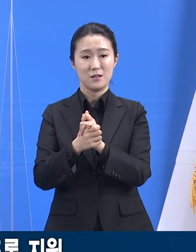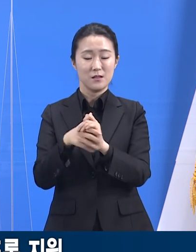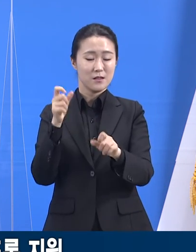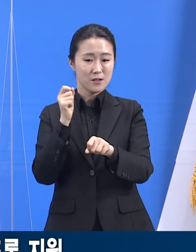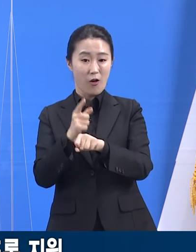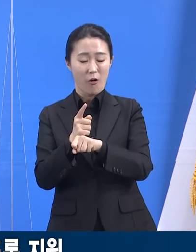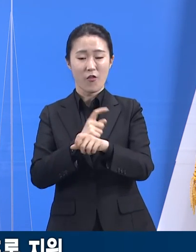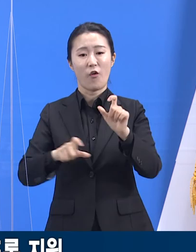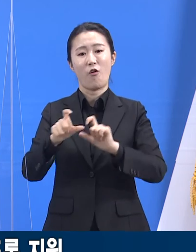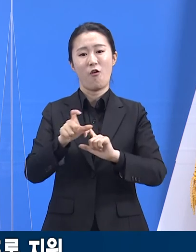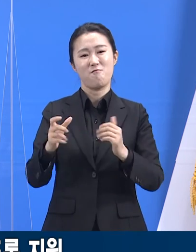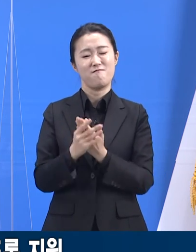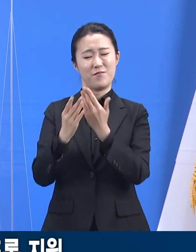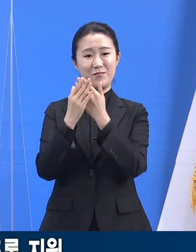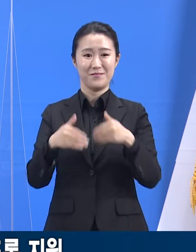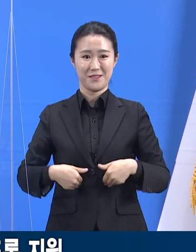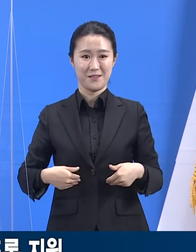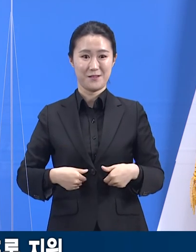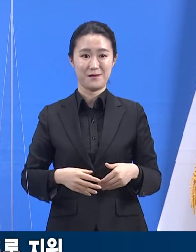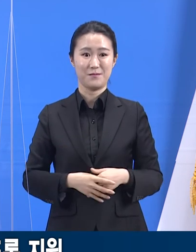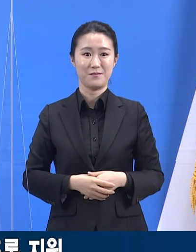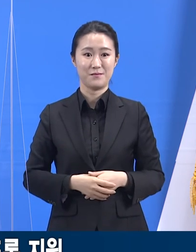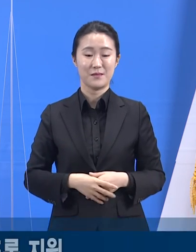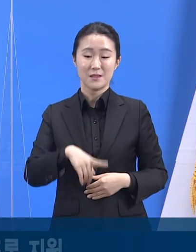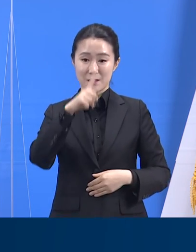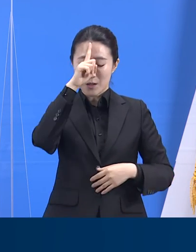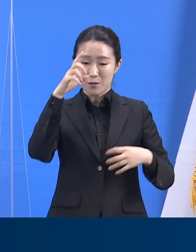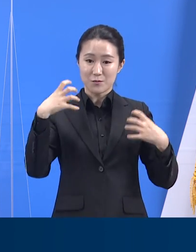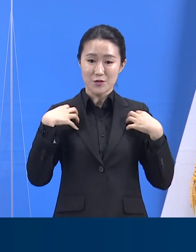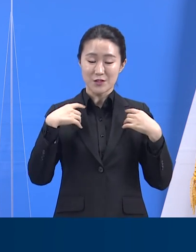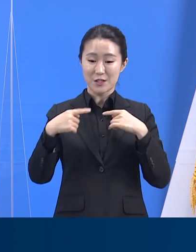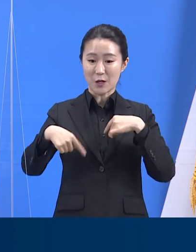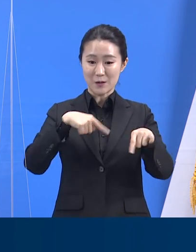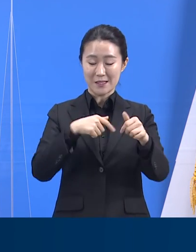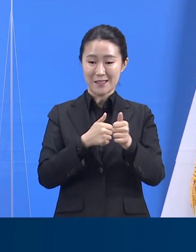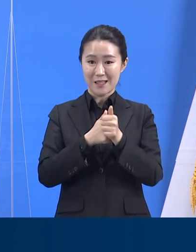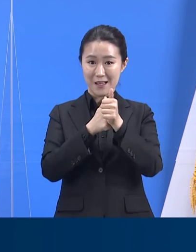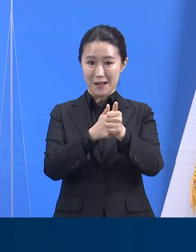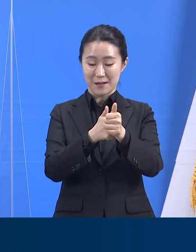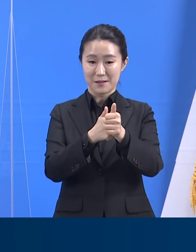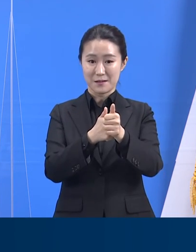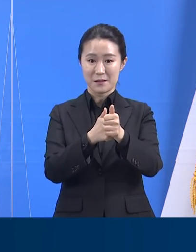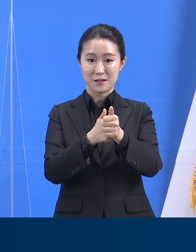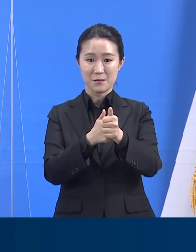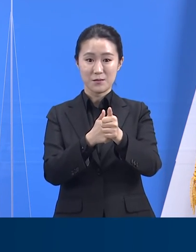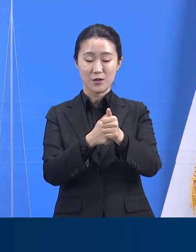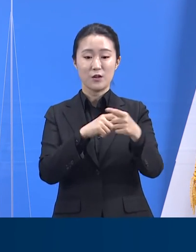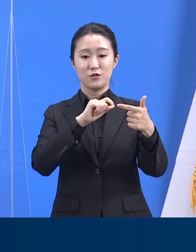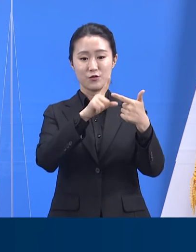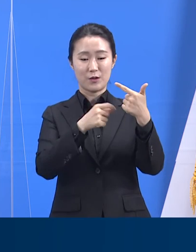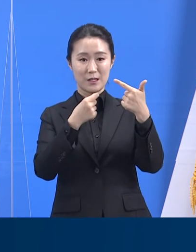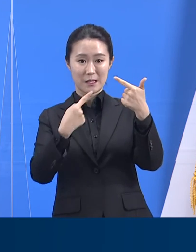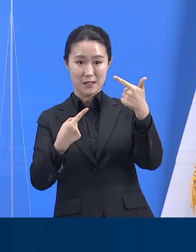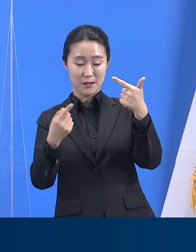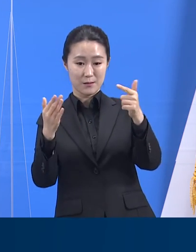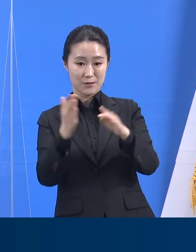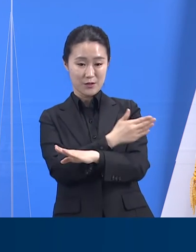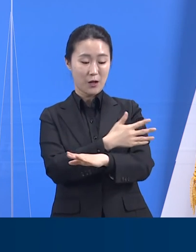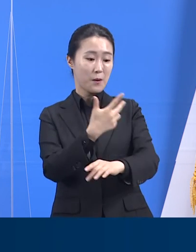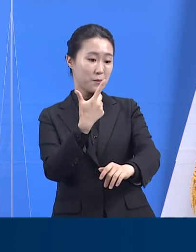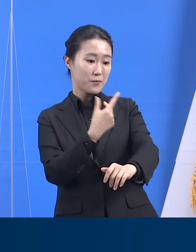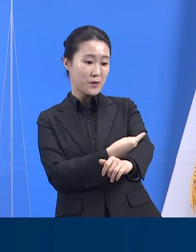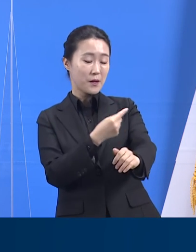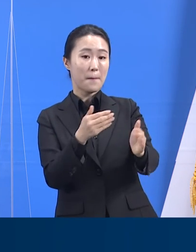정부 정책에 따라 6월 1일부터 예방접종 완료자에 대해서는 요양병원, 요양시설